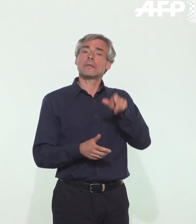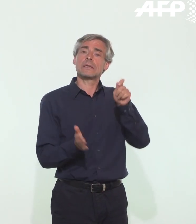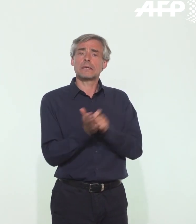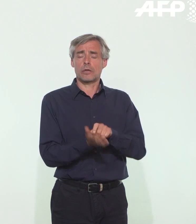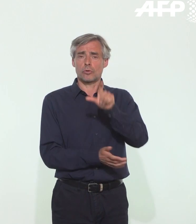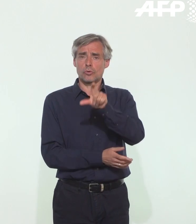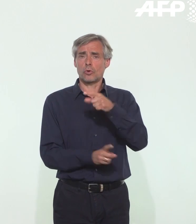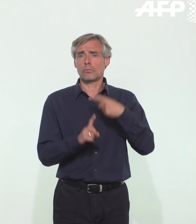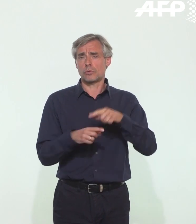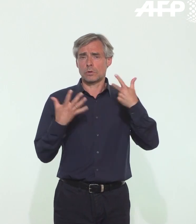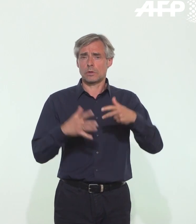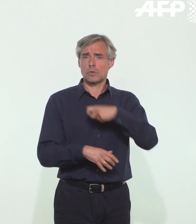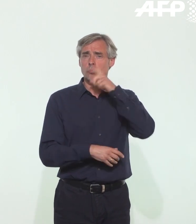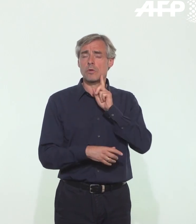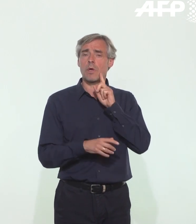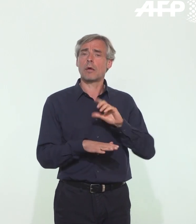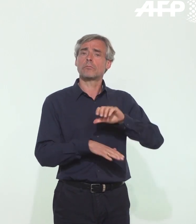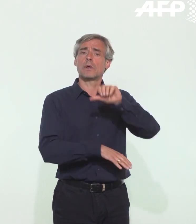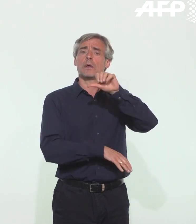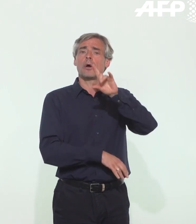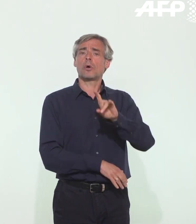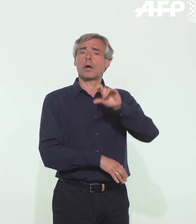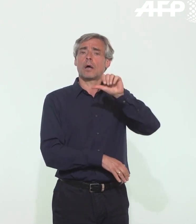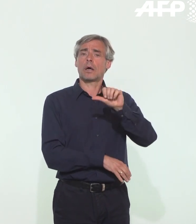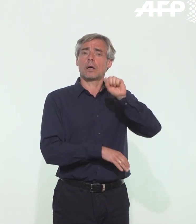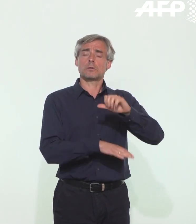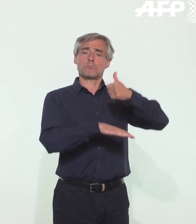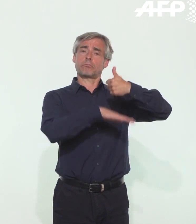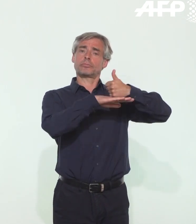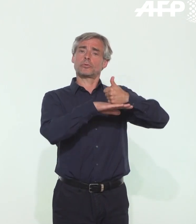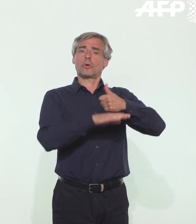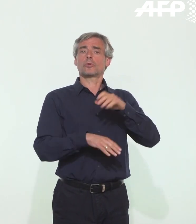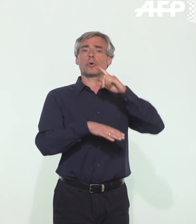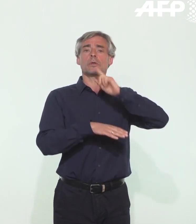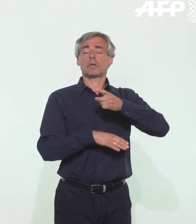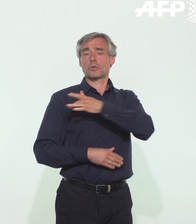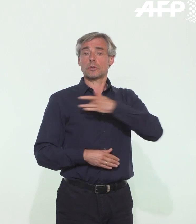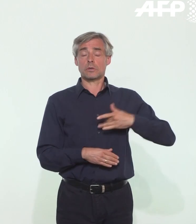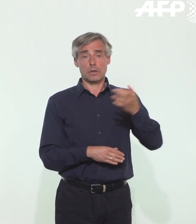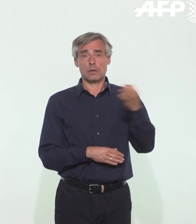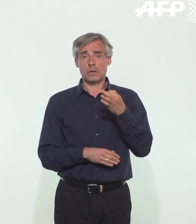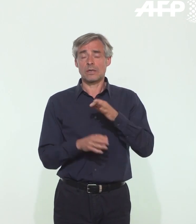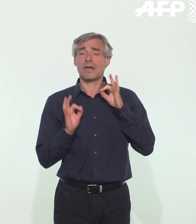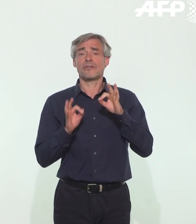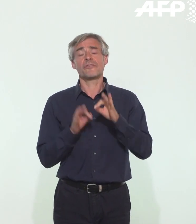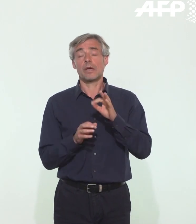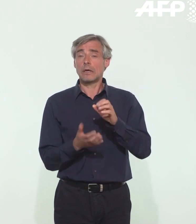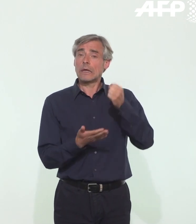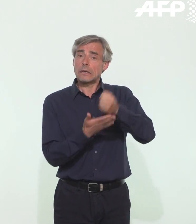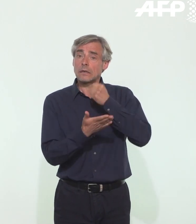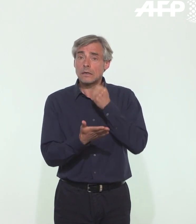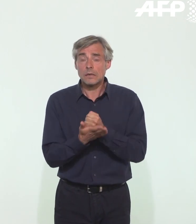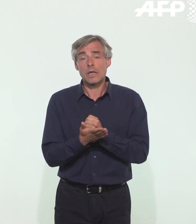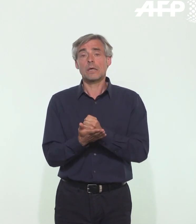et du 18 mai, la Haute Autorité de Santé précise que l'utilisation des tests sérologiques à des fins